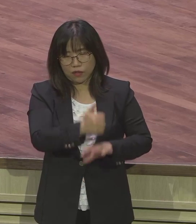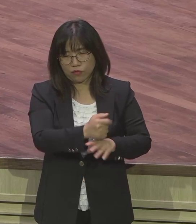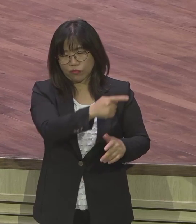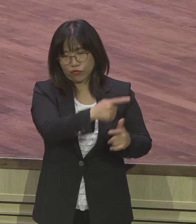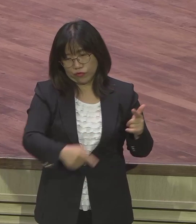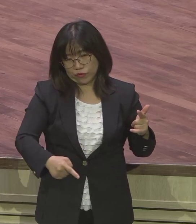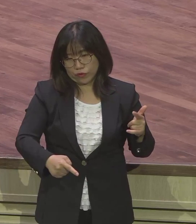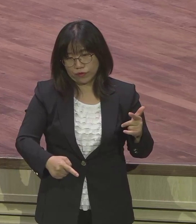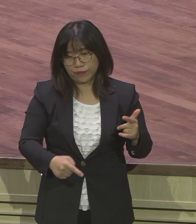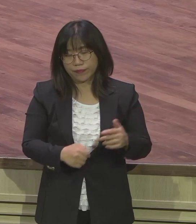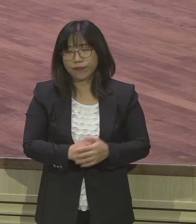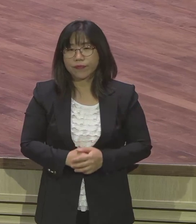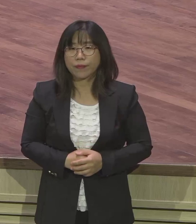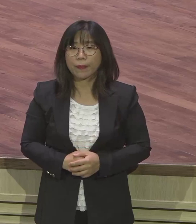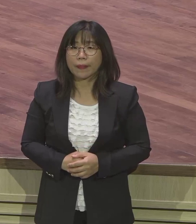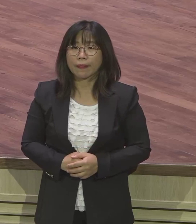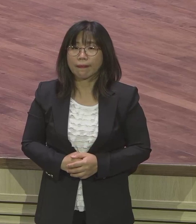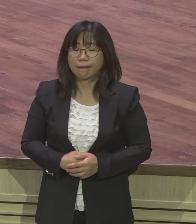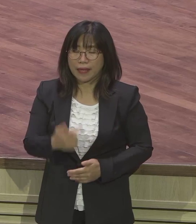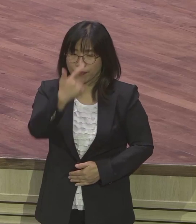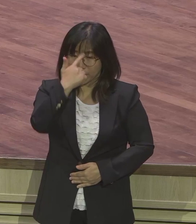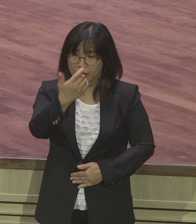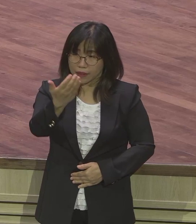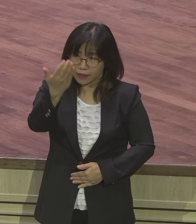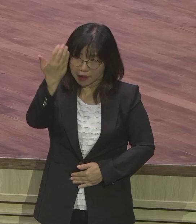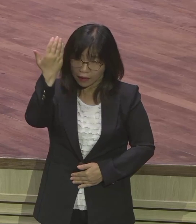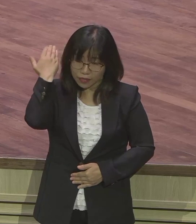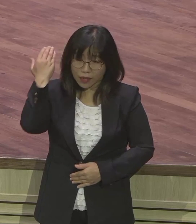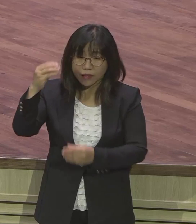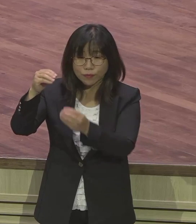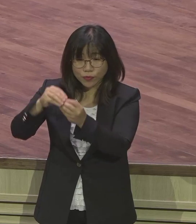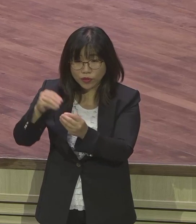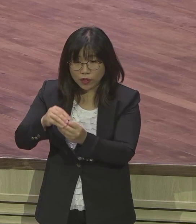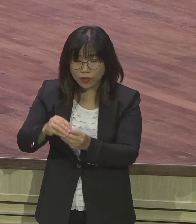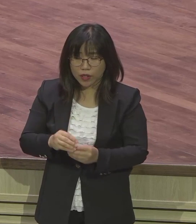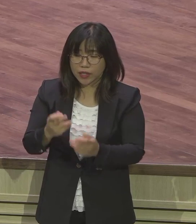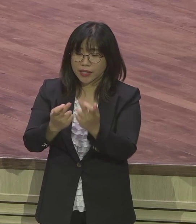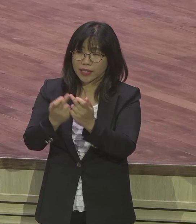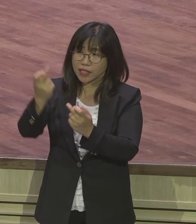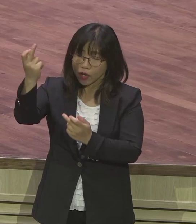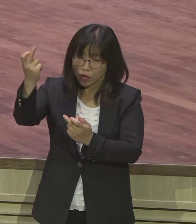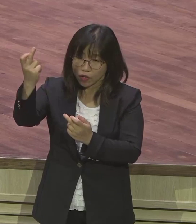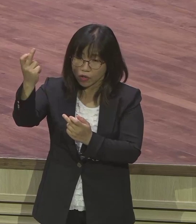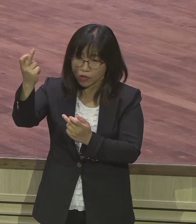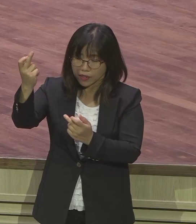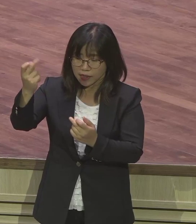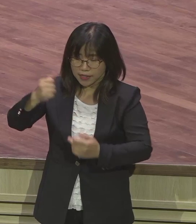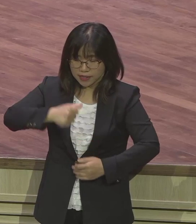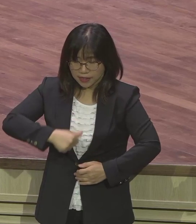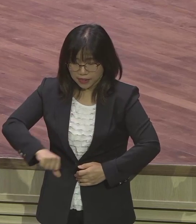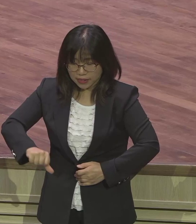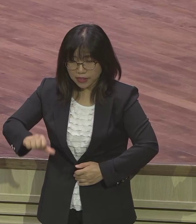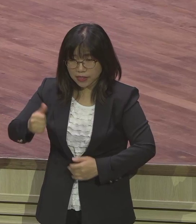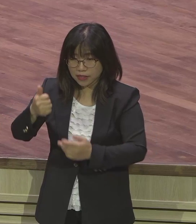당시에는 형이 자녀가 없이 죽으면 그 동생이